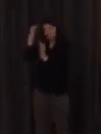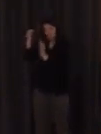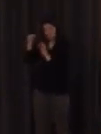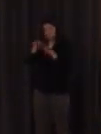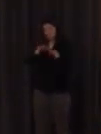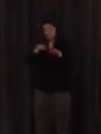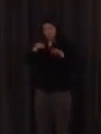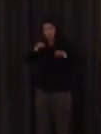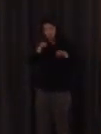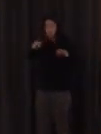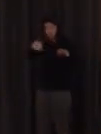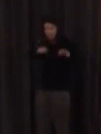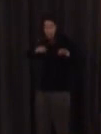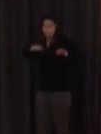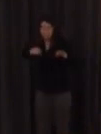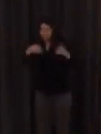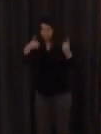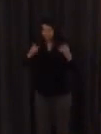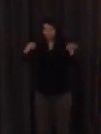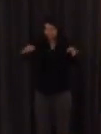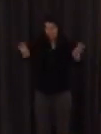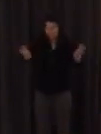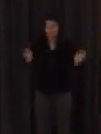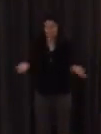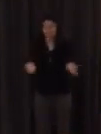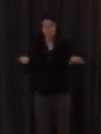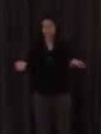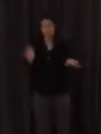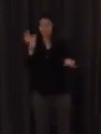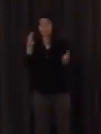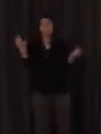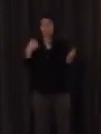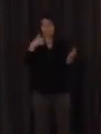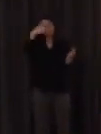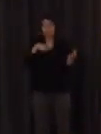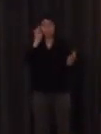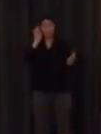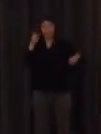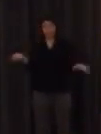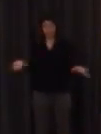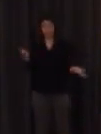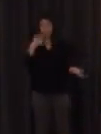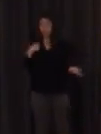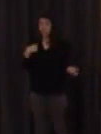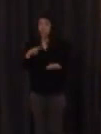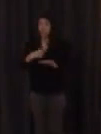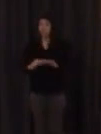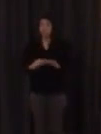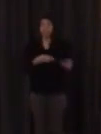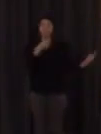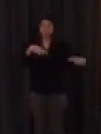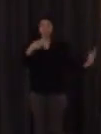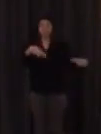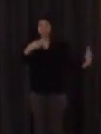veremos cómo y demás pero bueno es la parte buena de ser yo el profe y si yo fuese un intérprete me dedicaría a estar ahí